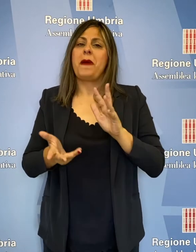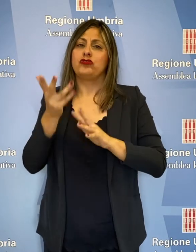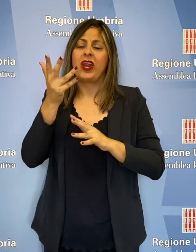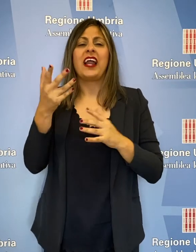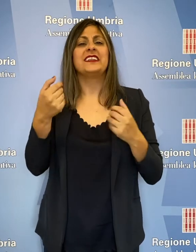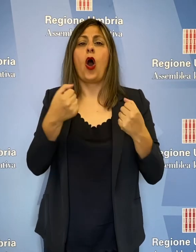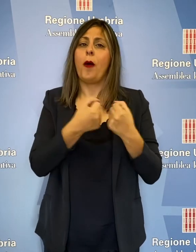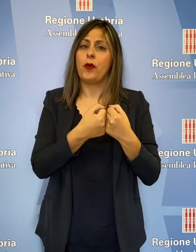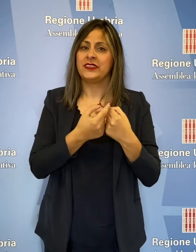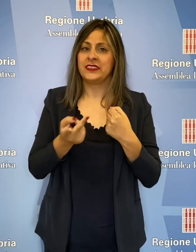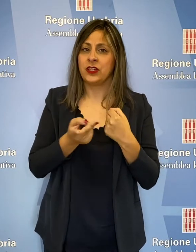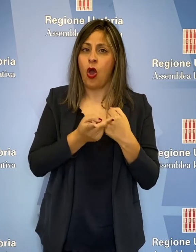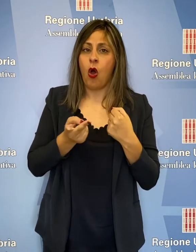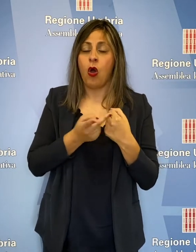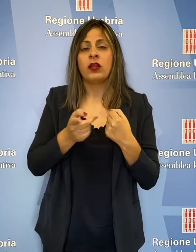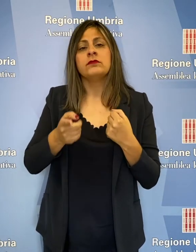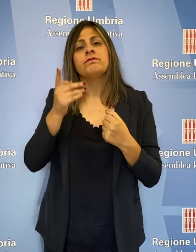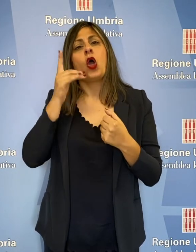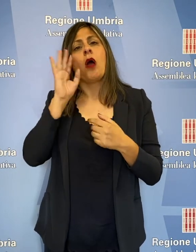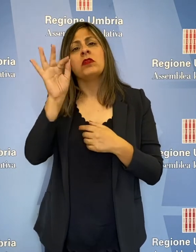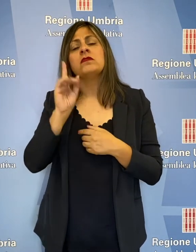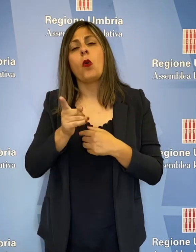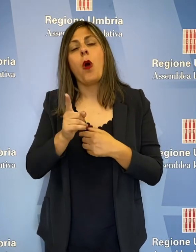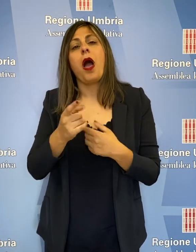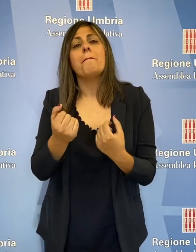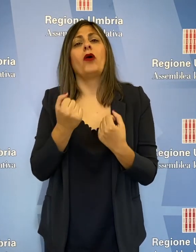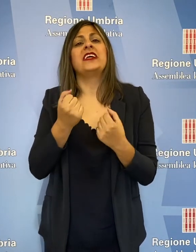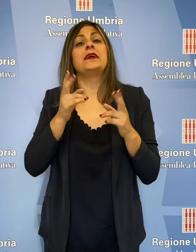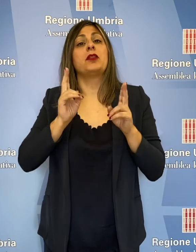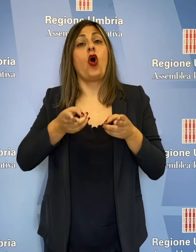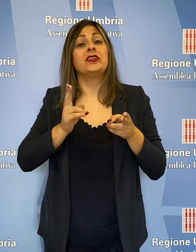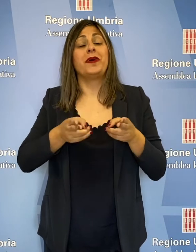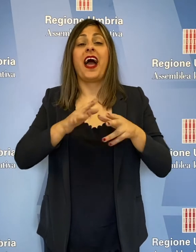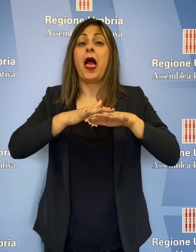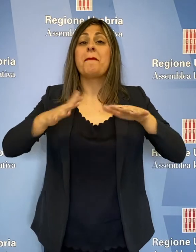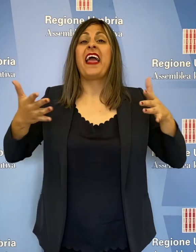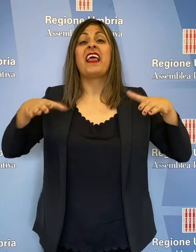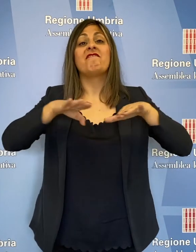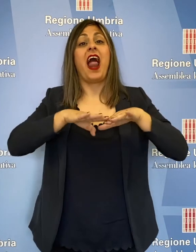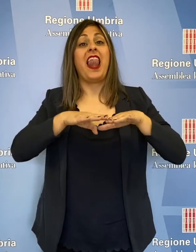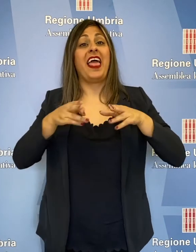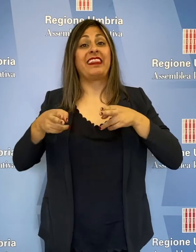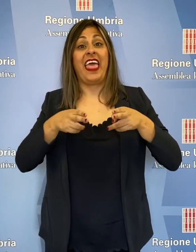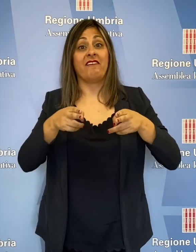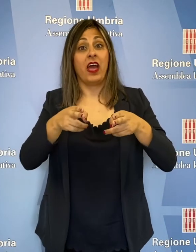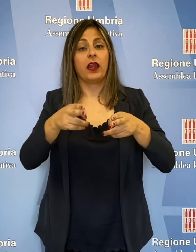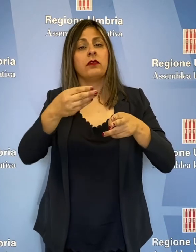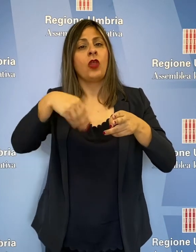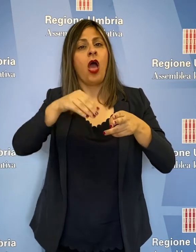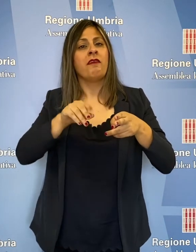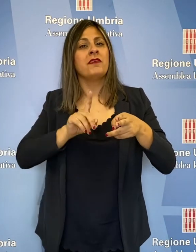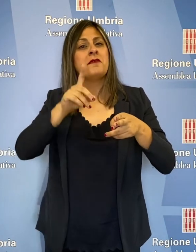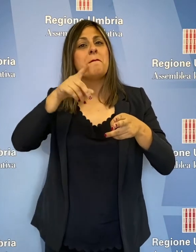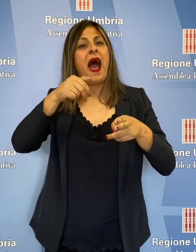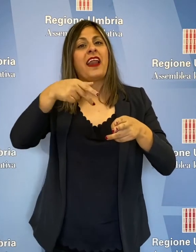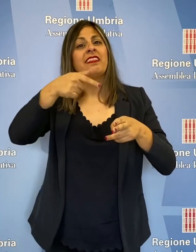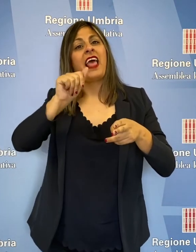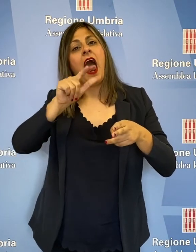maggioranza opposizione, che auspica il potenziamento dell'ospedale della Media Valle del Tevere, situato a Pantalla.